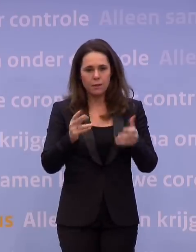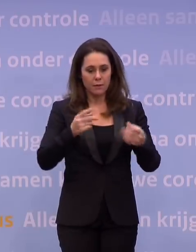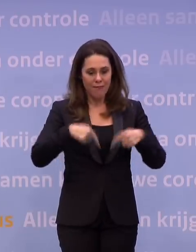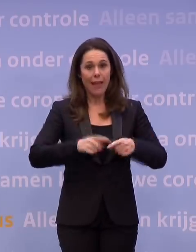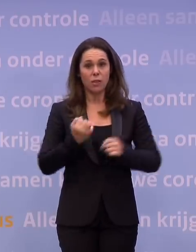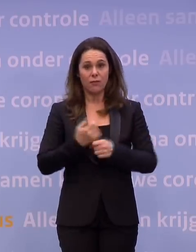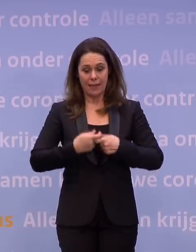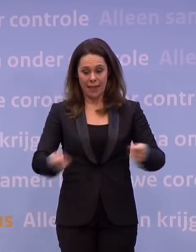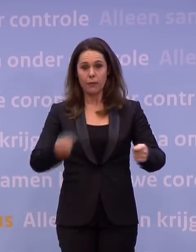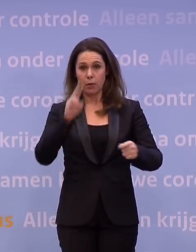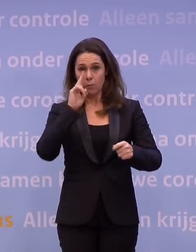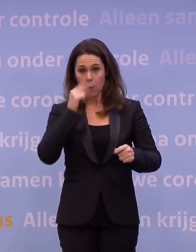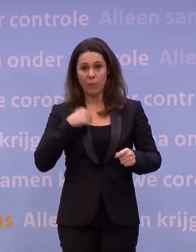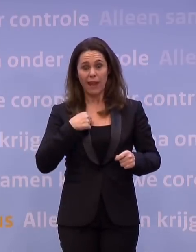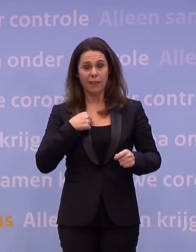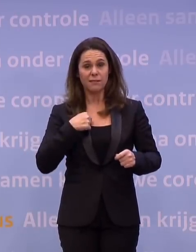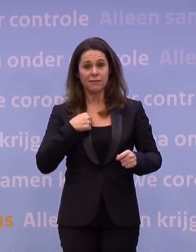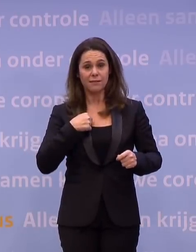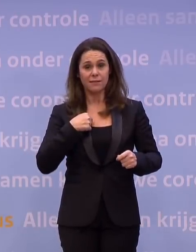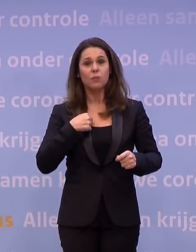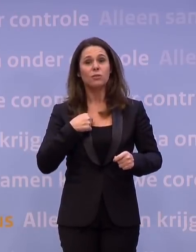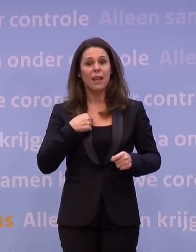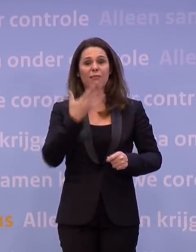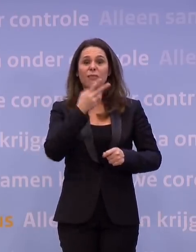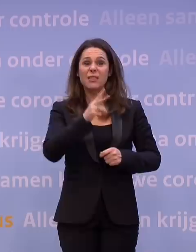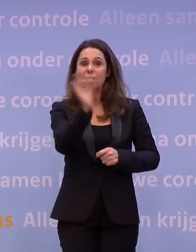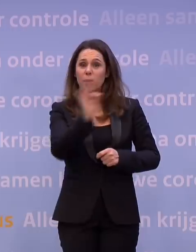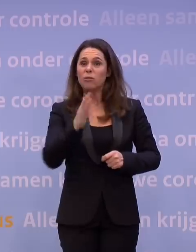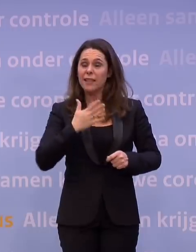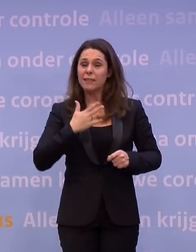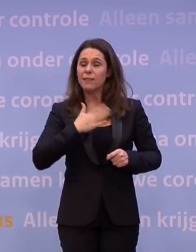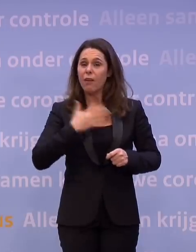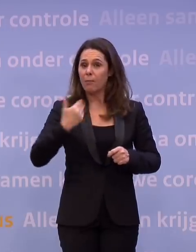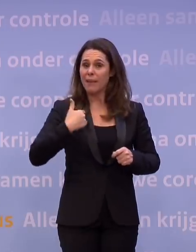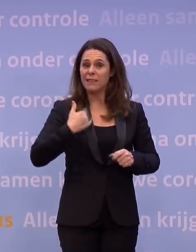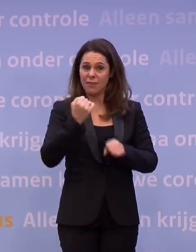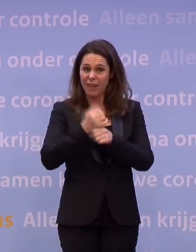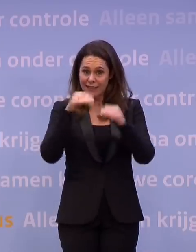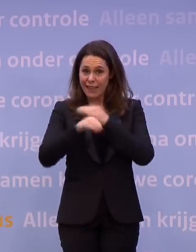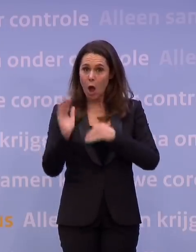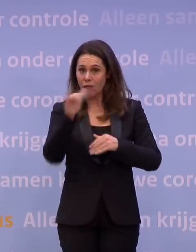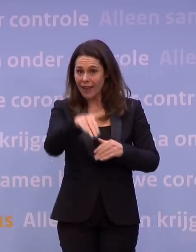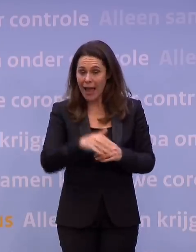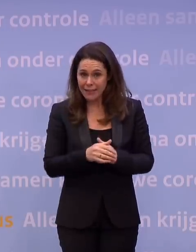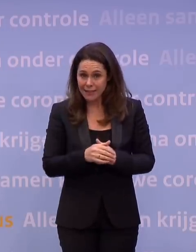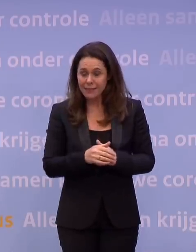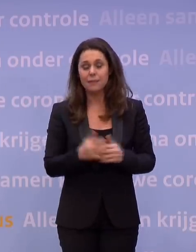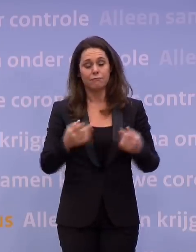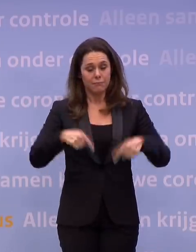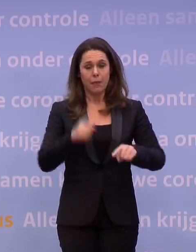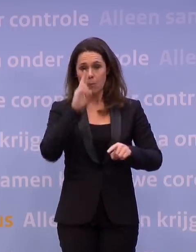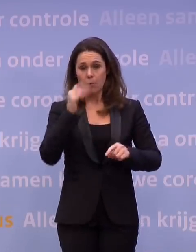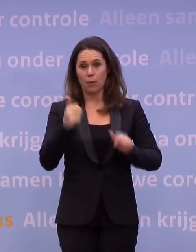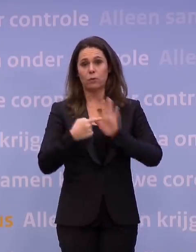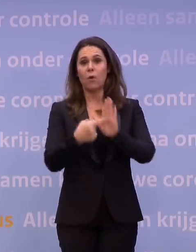werkgever, waar één op de vier mensen in Nederland werkt in een vanuit de overheid betaalde baan, zelf daar het goede voorbeeld